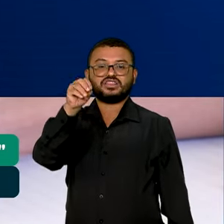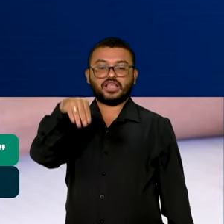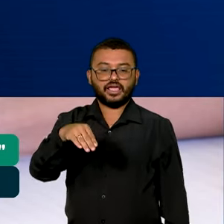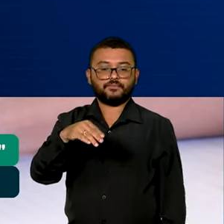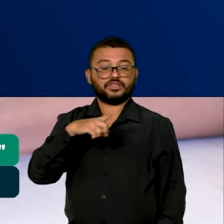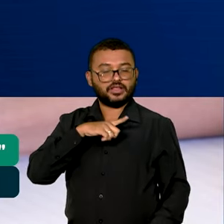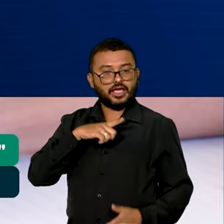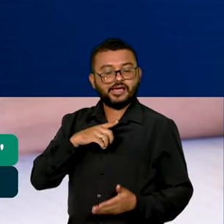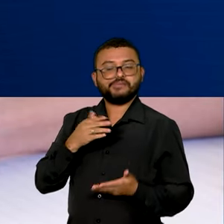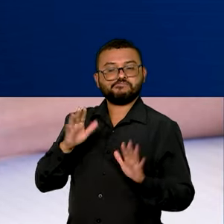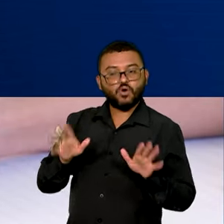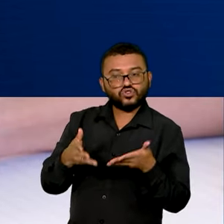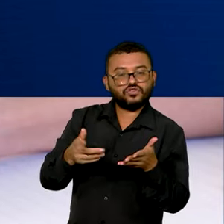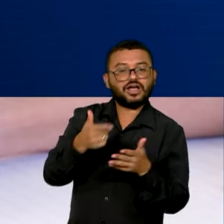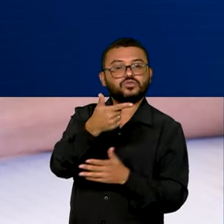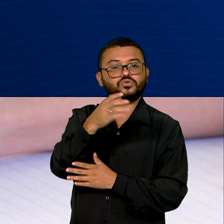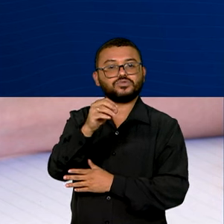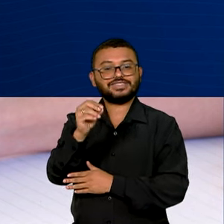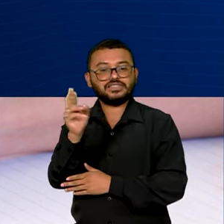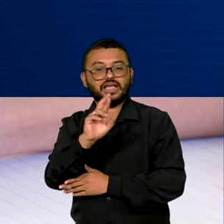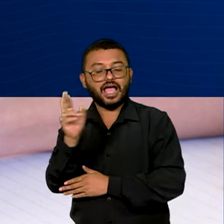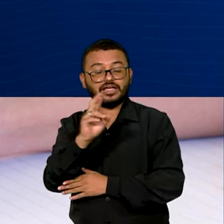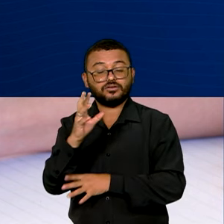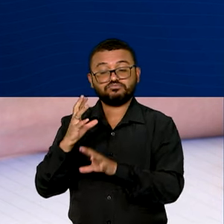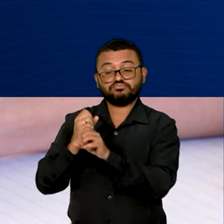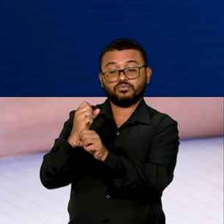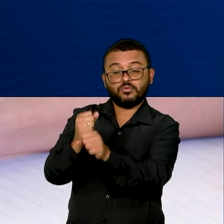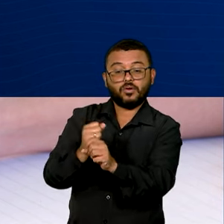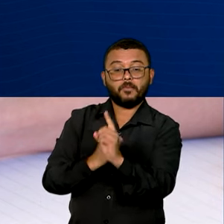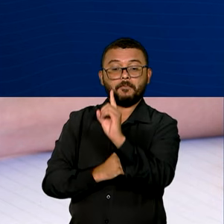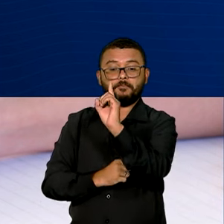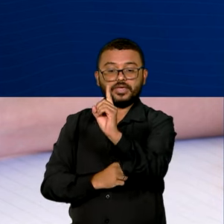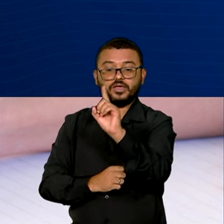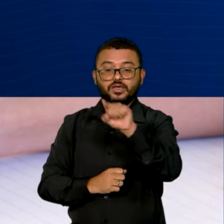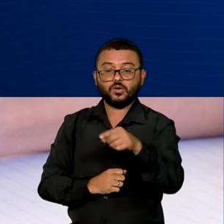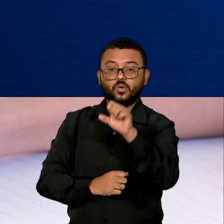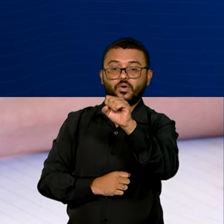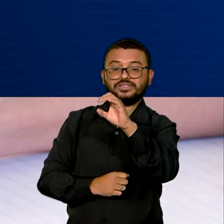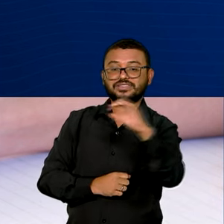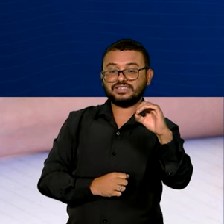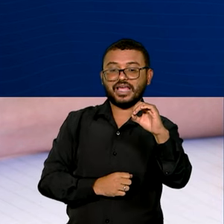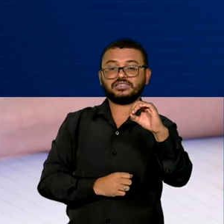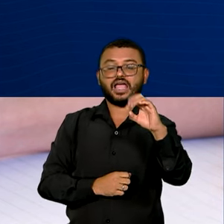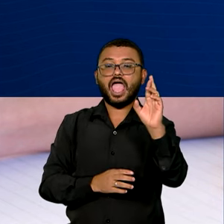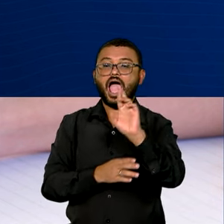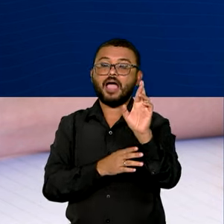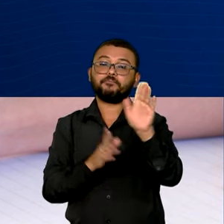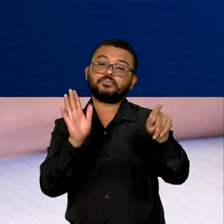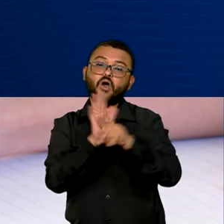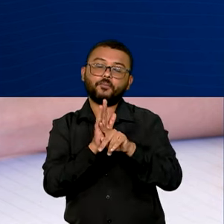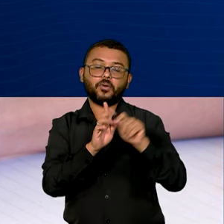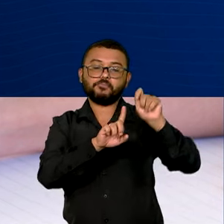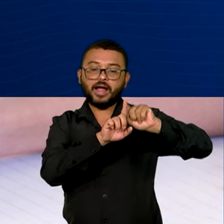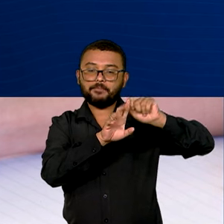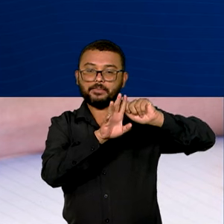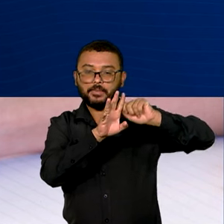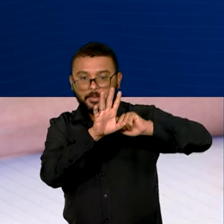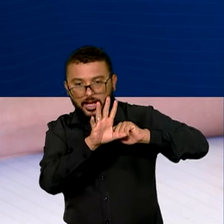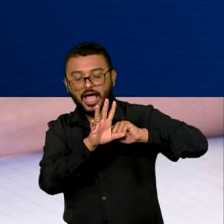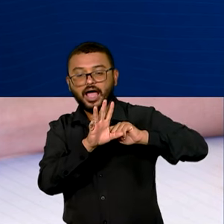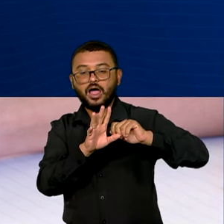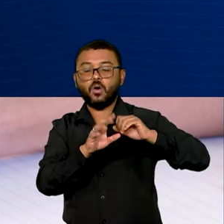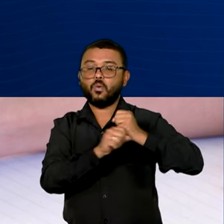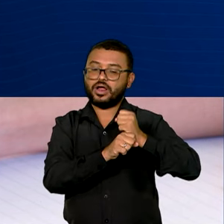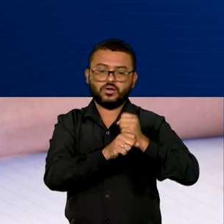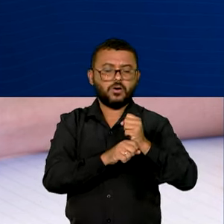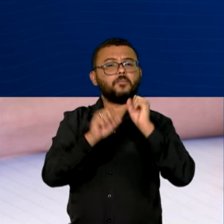é de 200 reais, totalizando 1.800 reais pelos nove meses do ano letivo e pode ser sacado